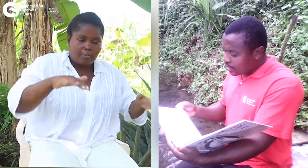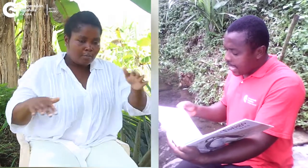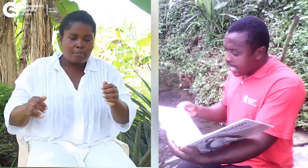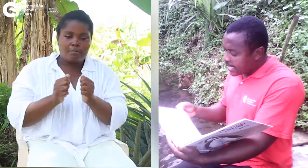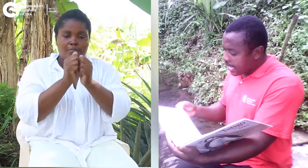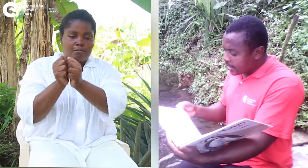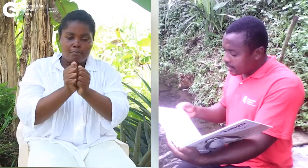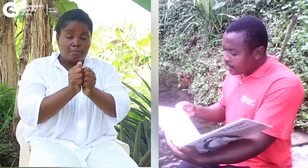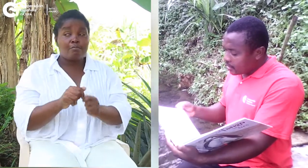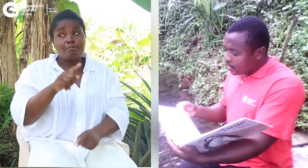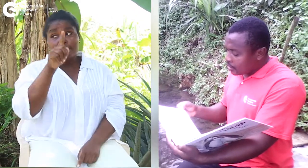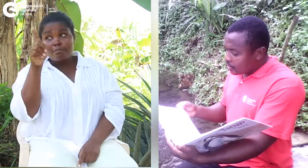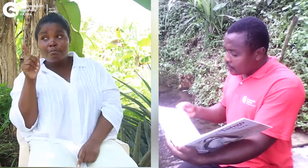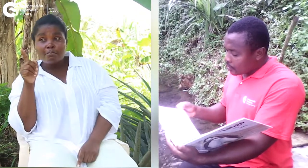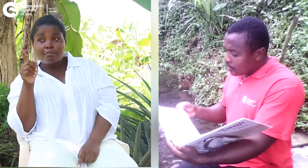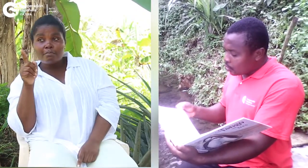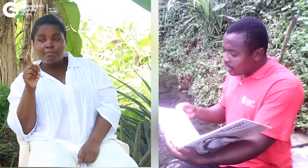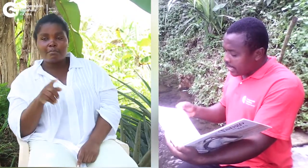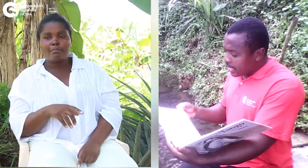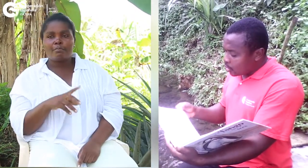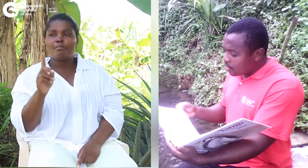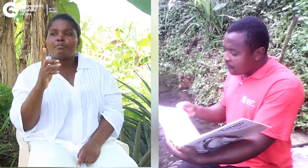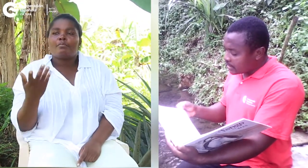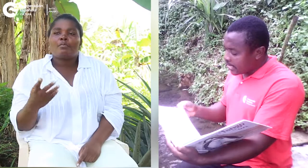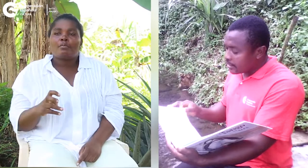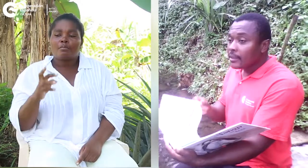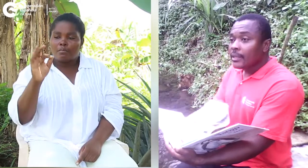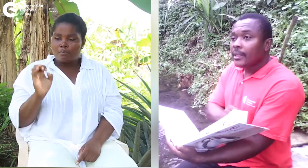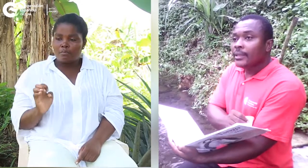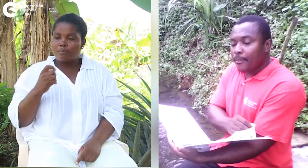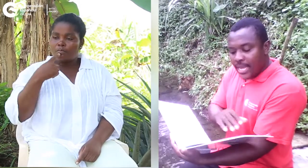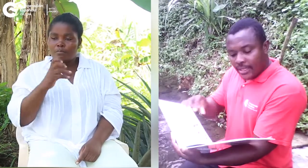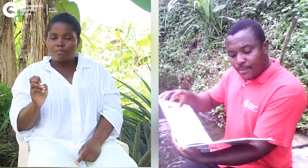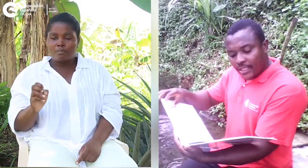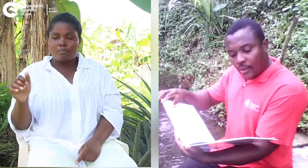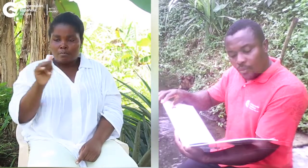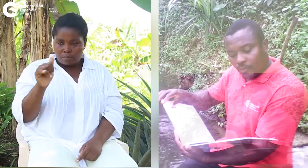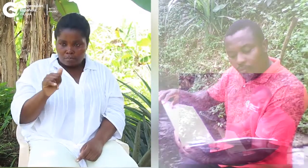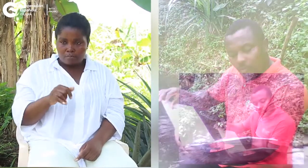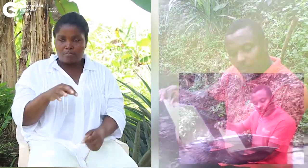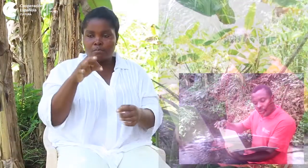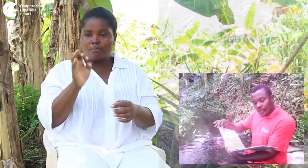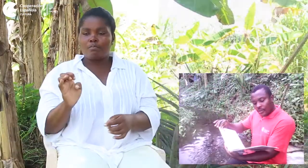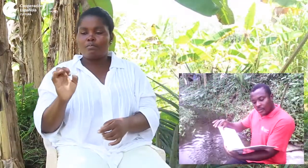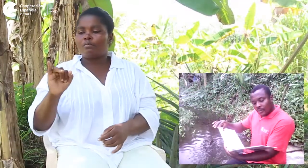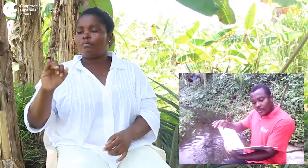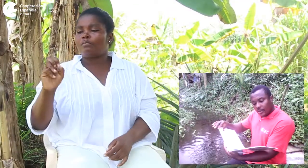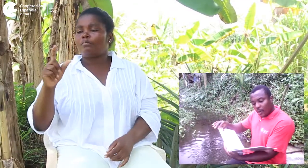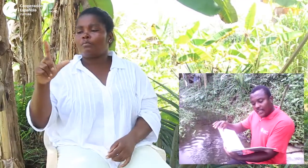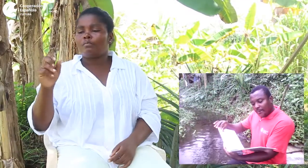Allá donde Roy fuese, también iba Silo. No pasaba